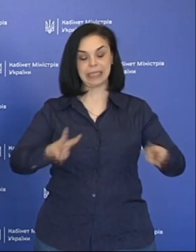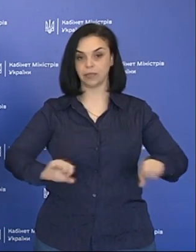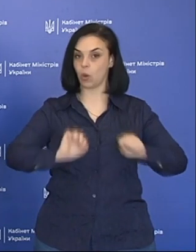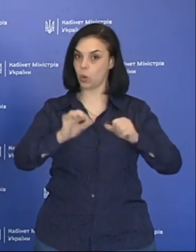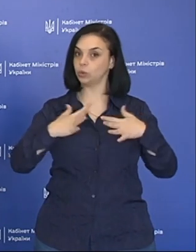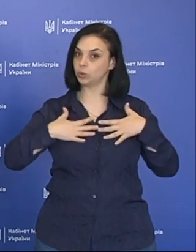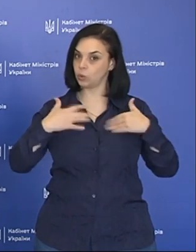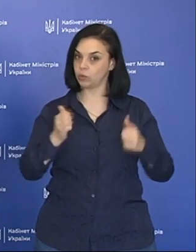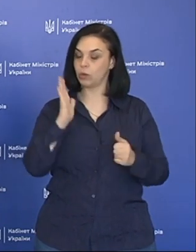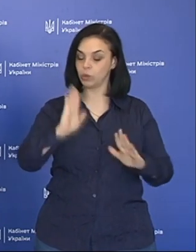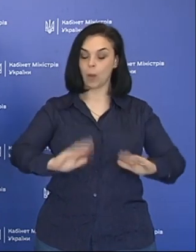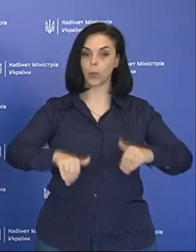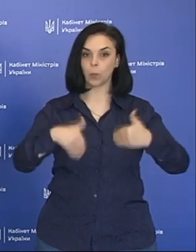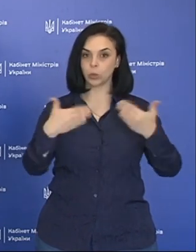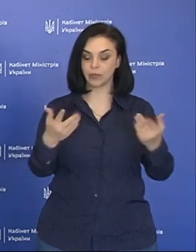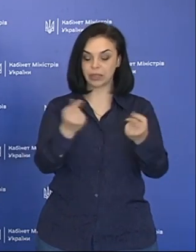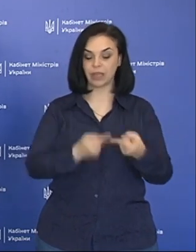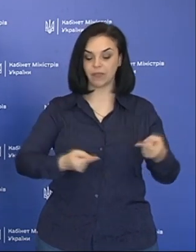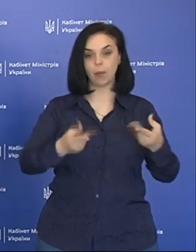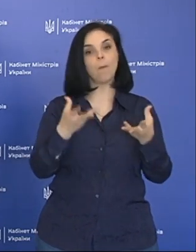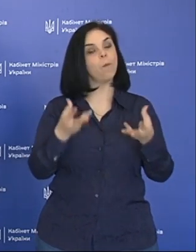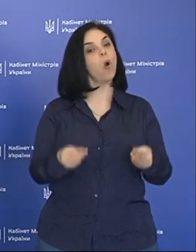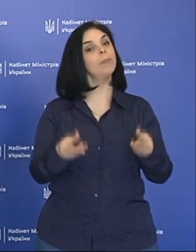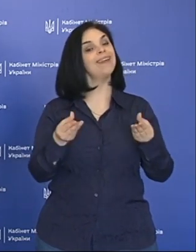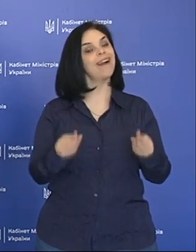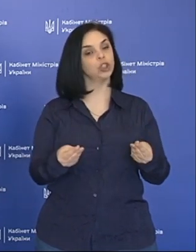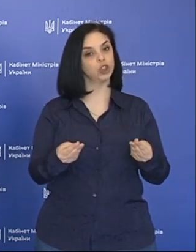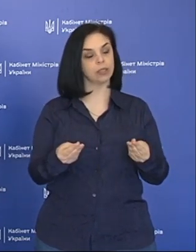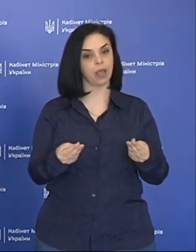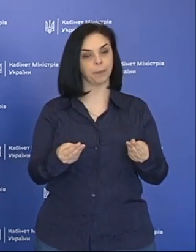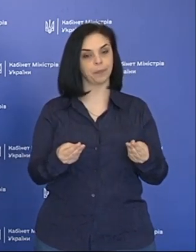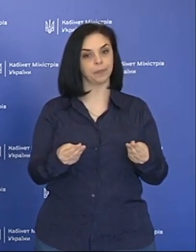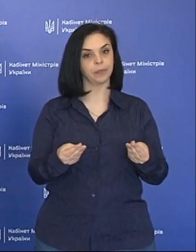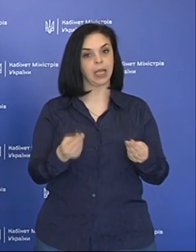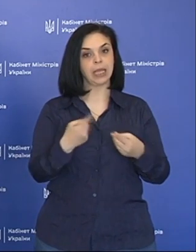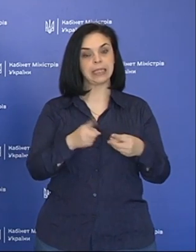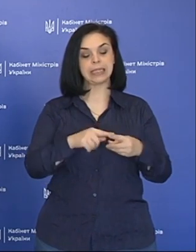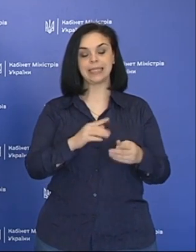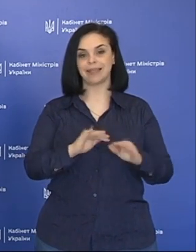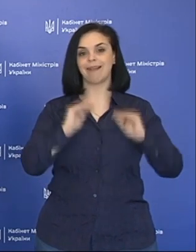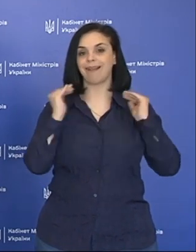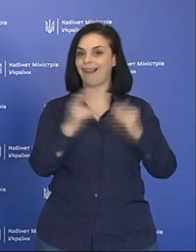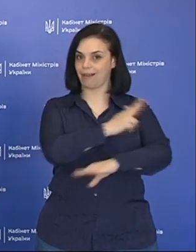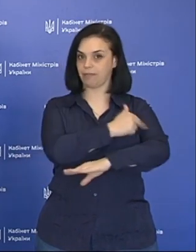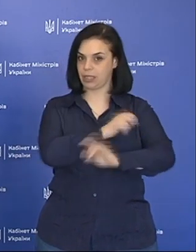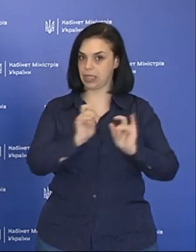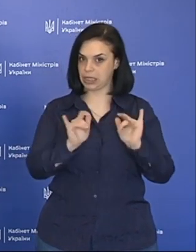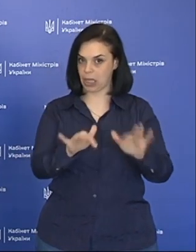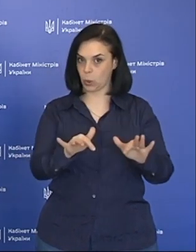охорони здоров'я буде пропонувати відповідне пом'якшення цих карантинних заходів.